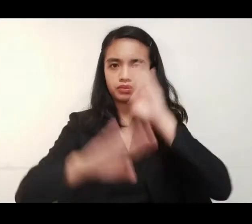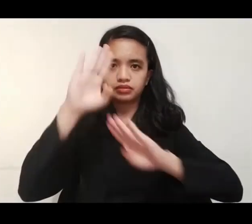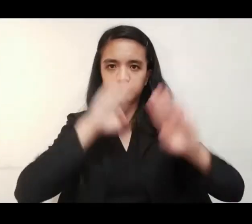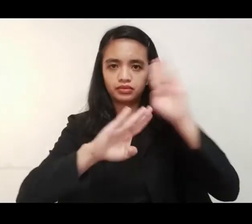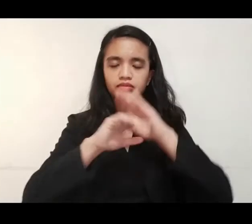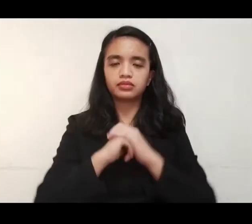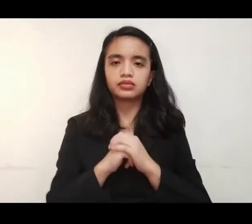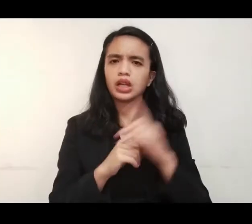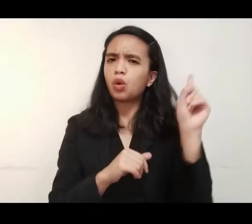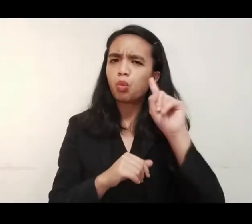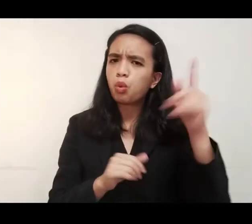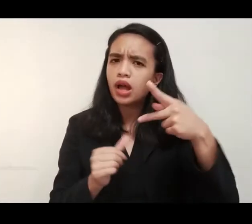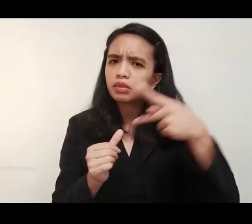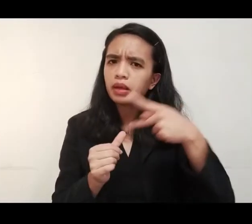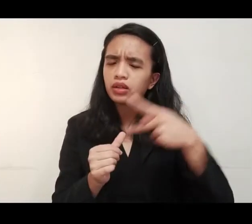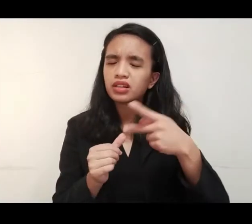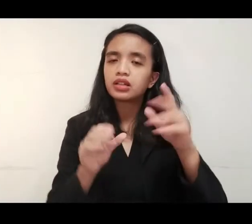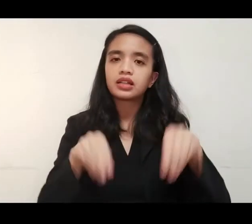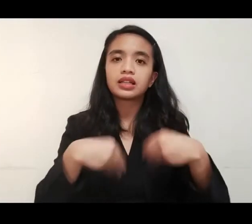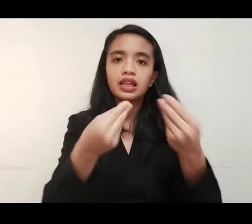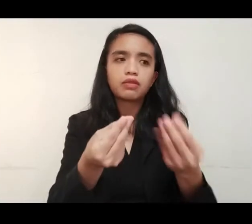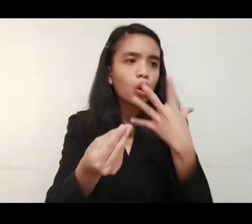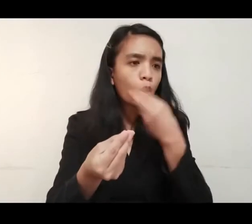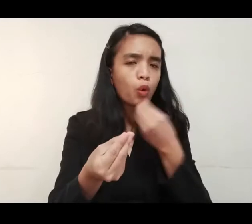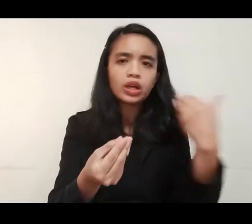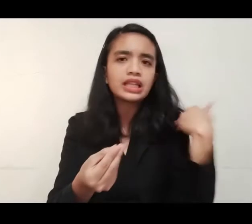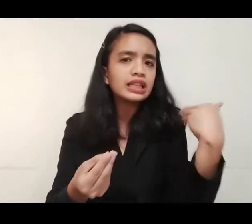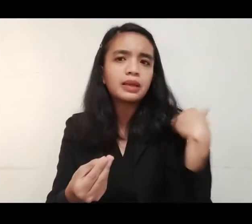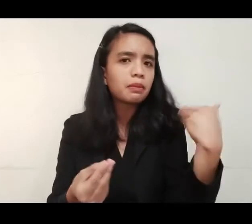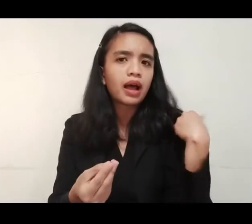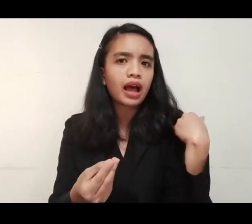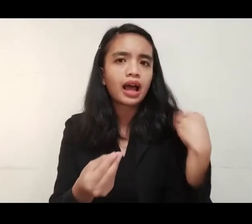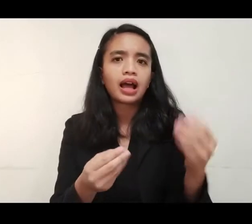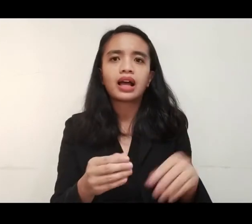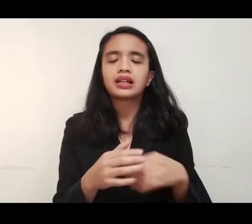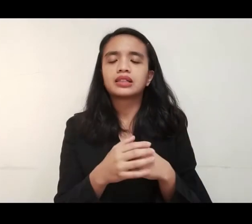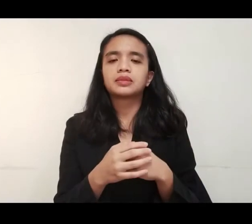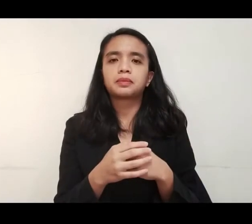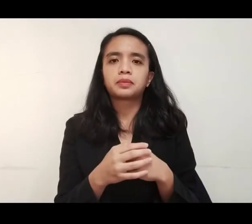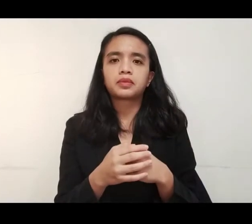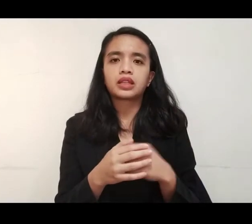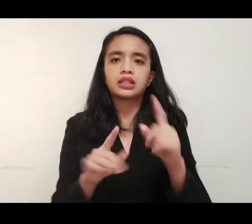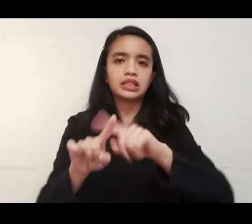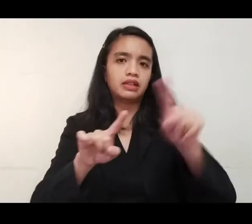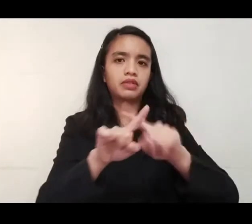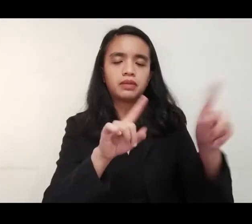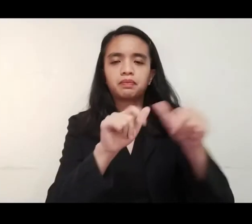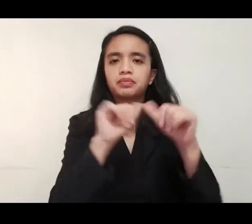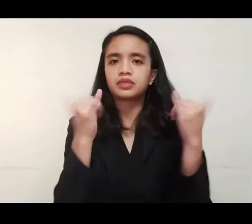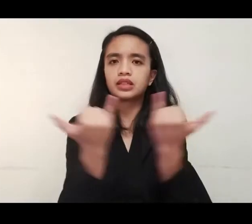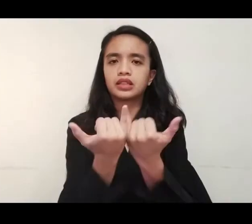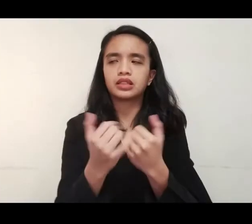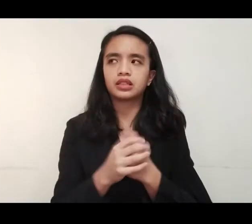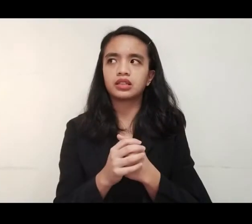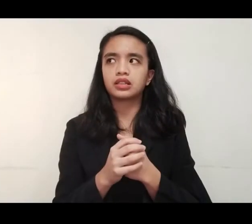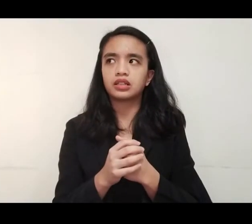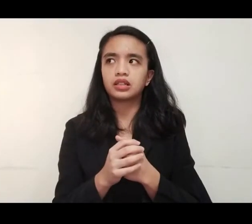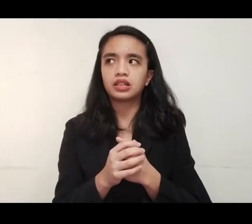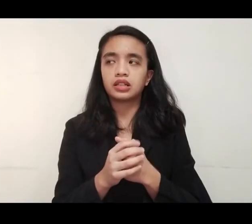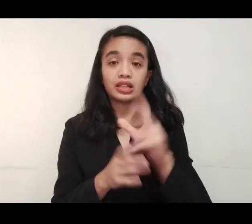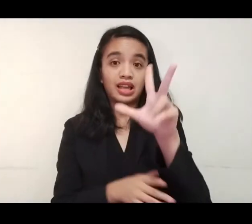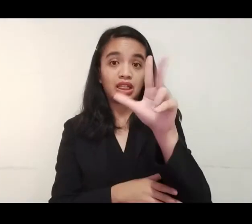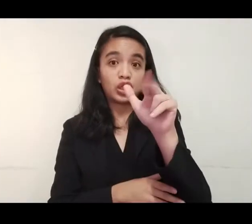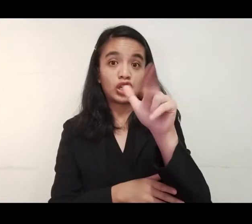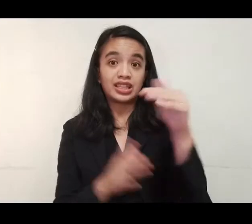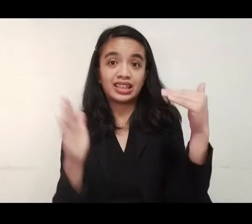residente ngayong panahon ng krisis. Prioridad na bibigyan ang mga walang natanggap na benepisyo mula sa iba't ibang ahensya ng gobyerno.